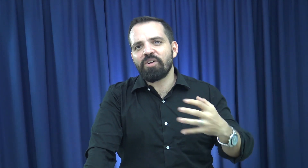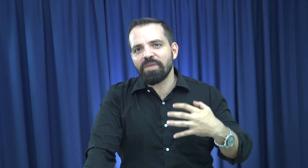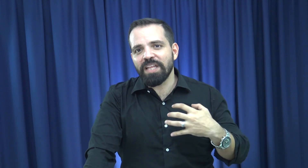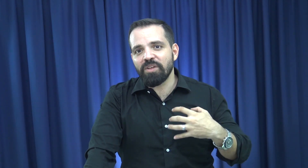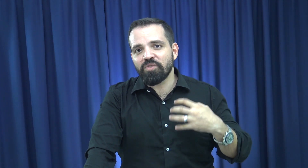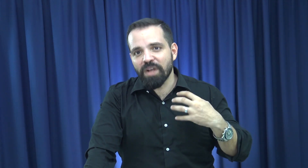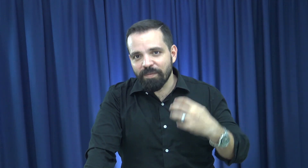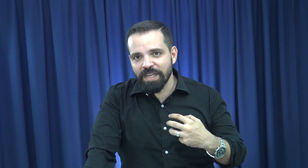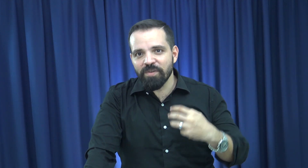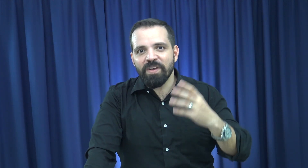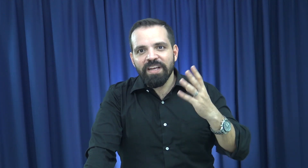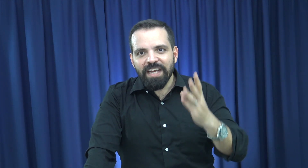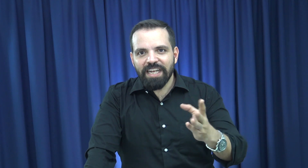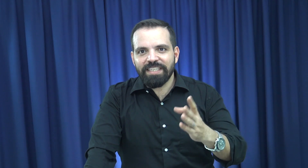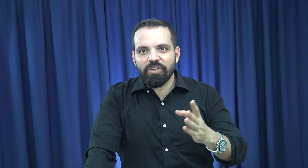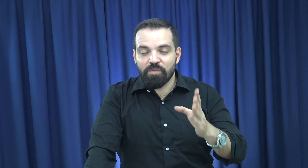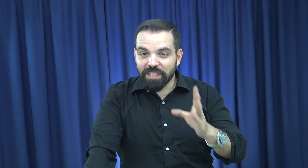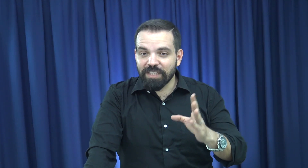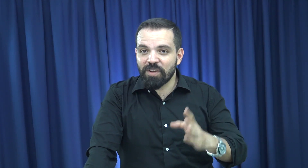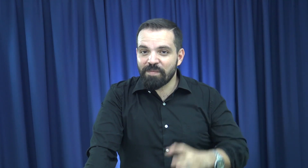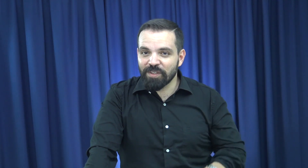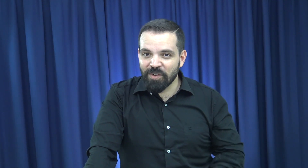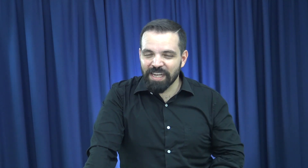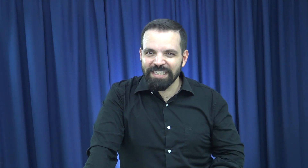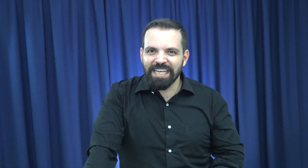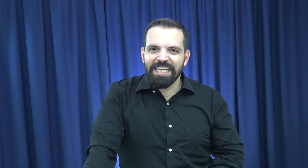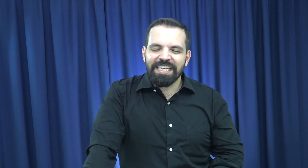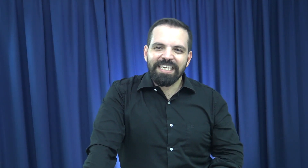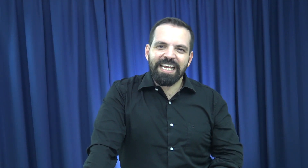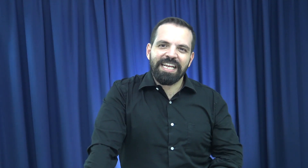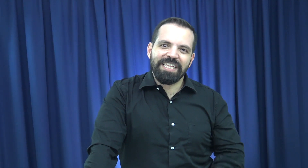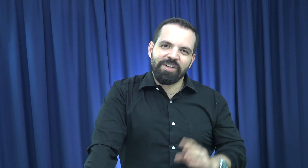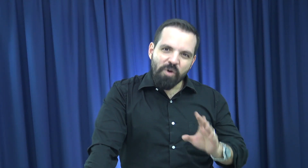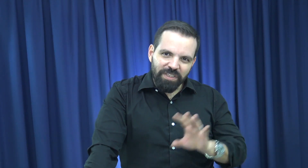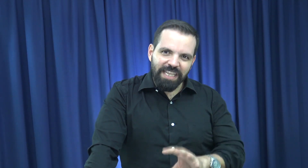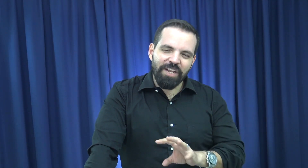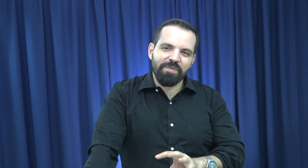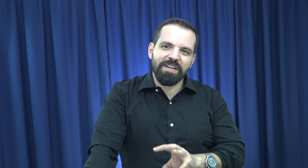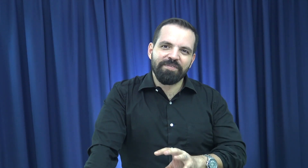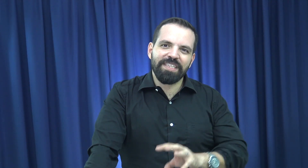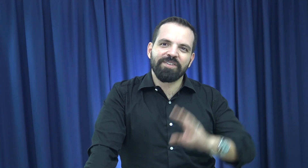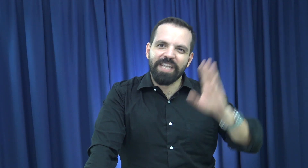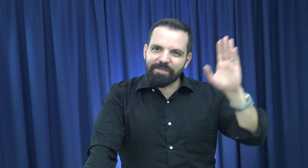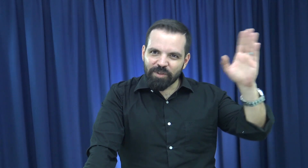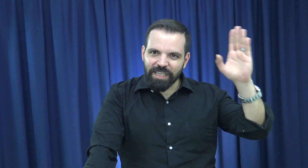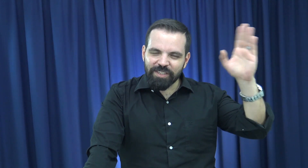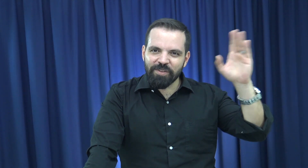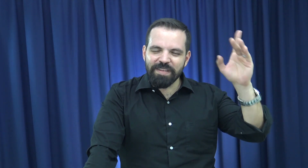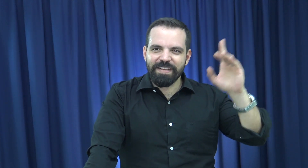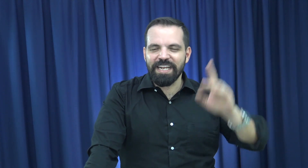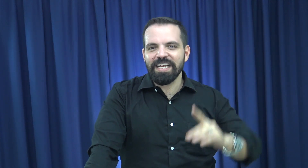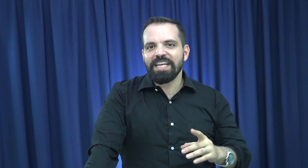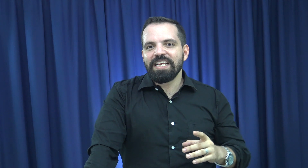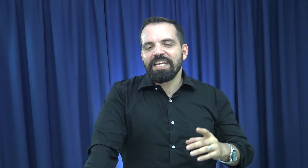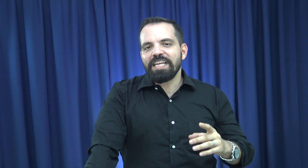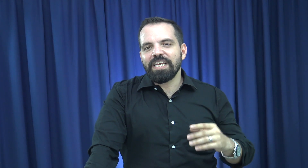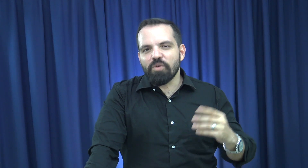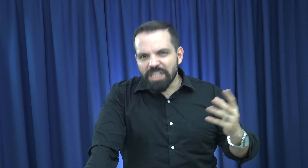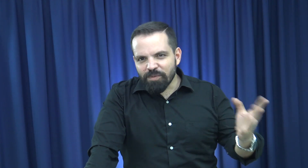encomendado su camino al Señor. Porque estas son las personas que gozan de los beneficios de la protección divina. Y lo último